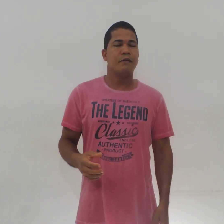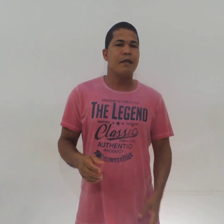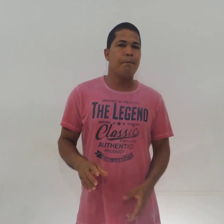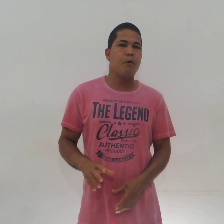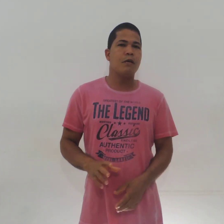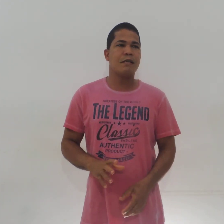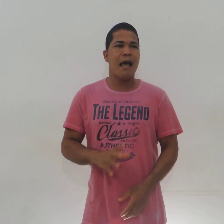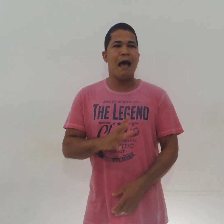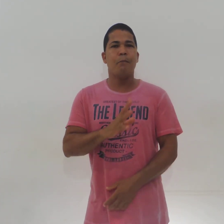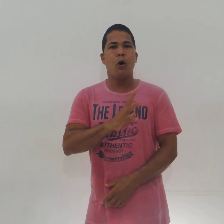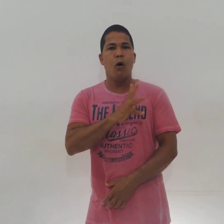Depois, amor.